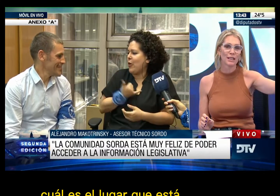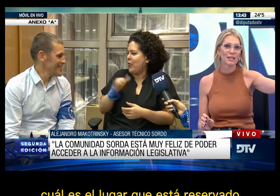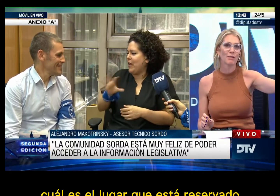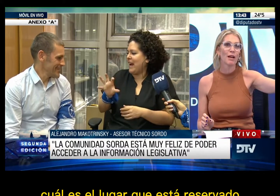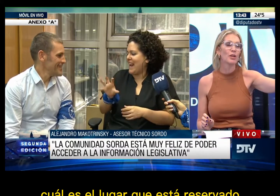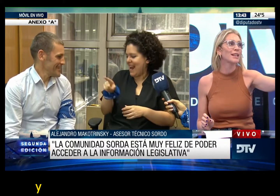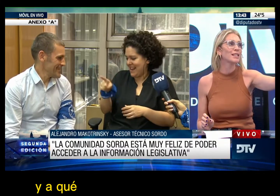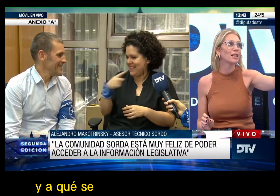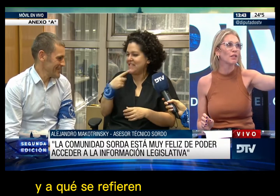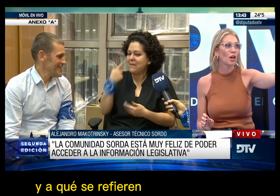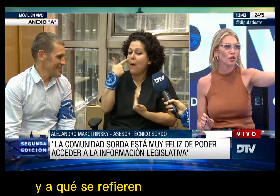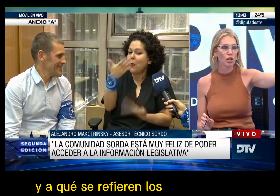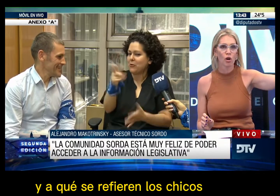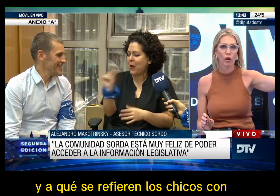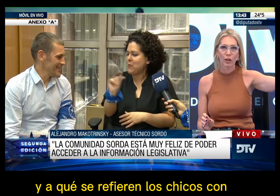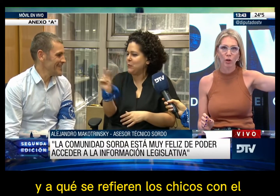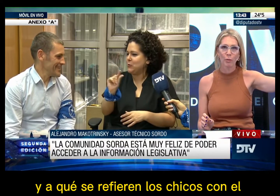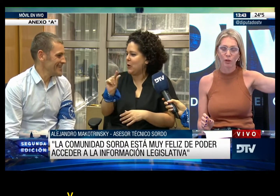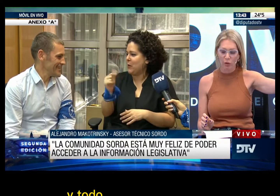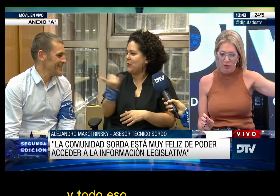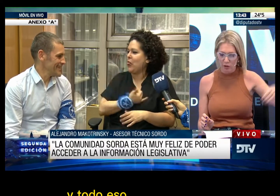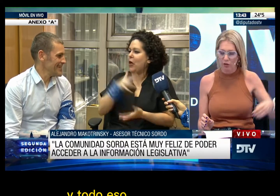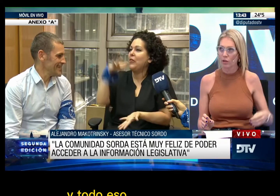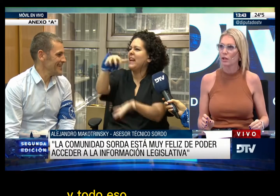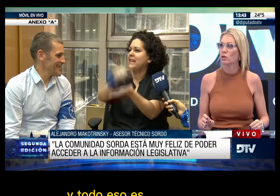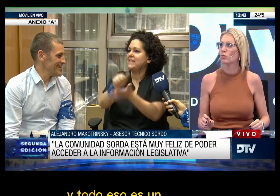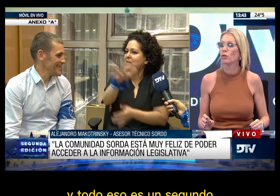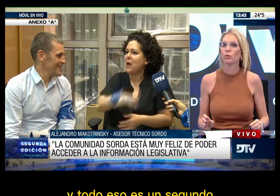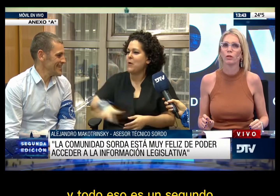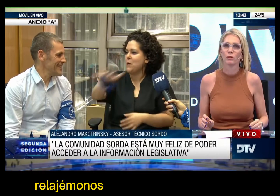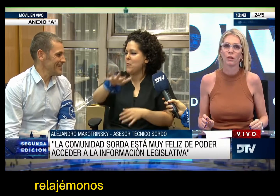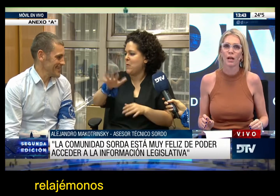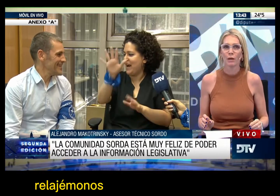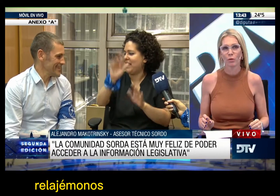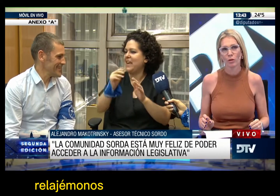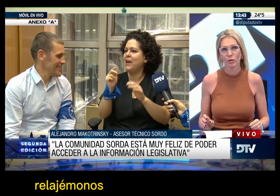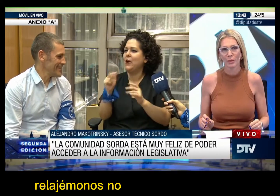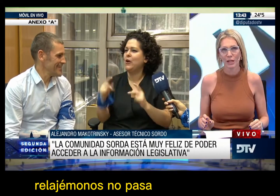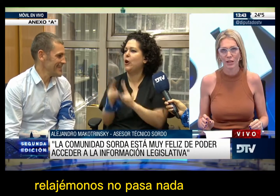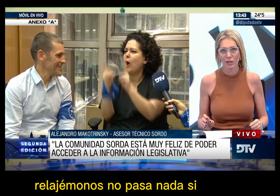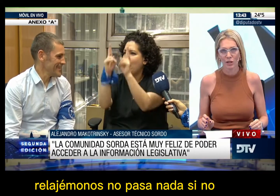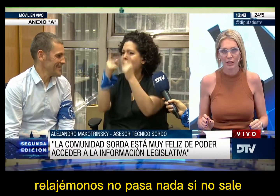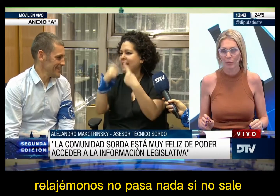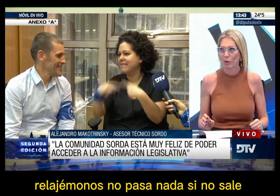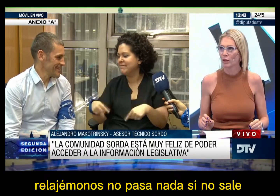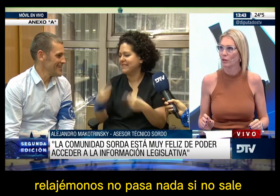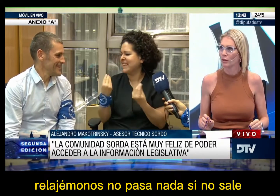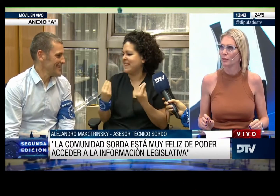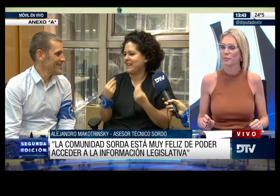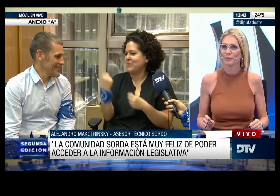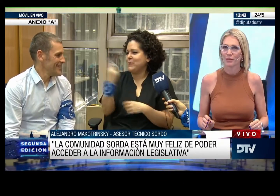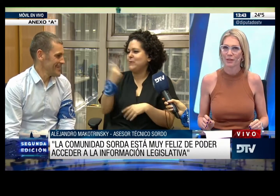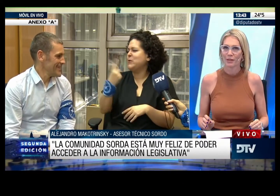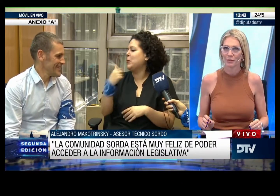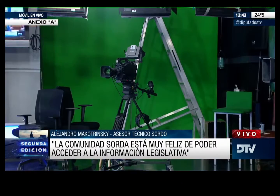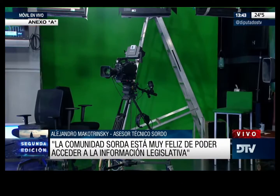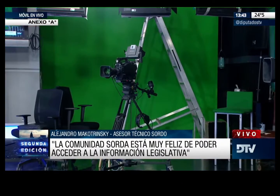es el lugar que está reservado y a qué se refieren los chicos con el croma y todo eso. Es un segundo. Relájémonos, no pasa nada si no sale tan prolijo.